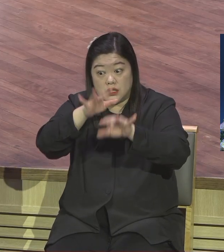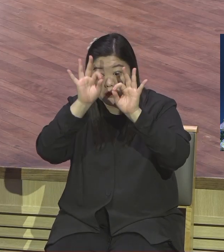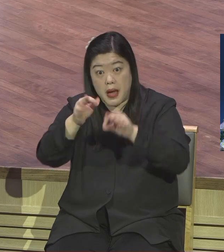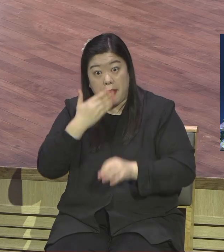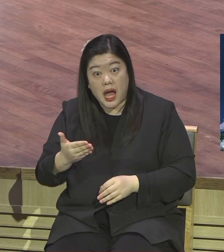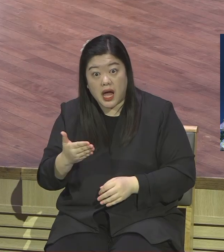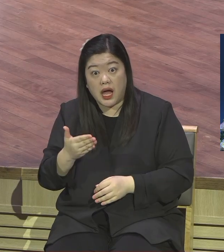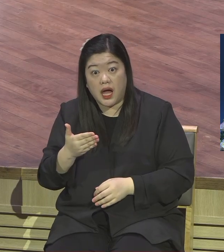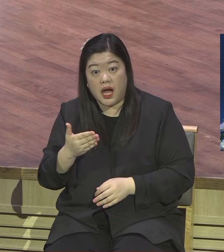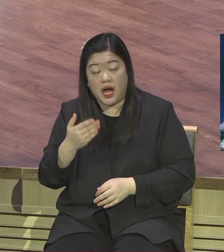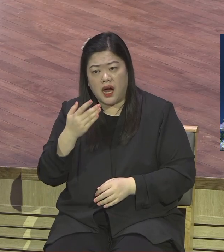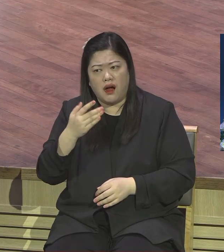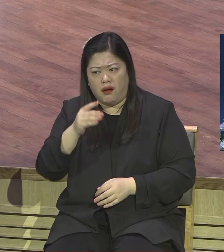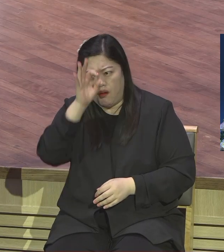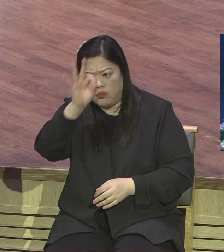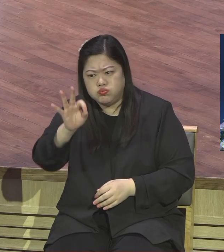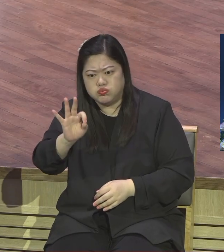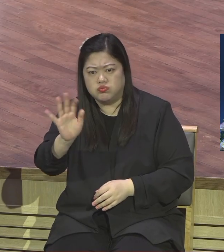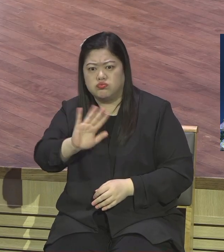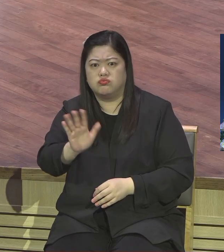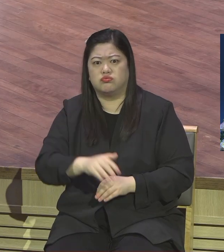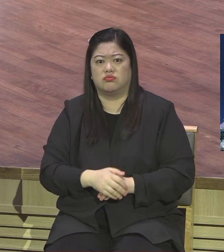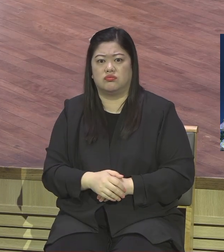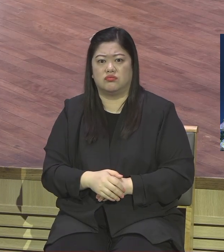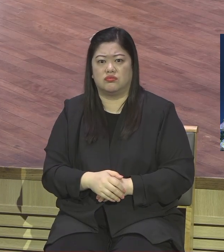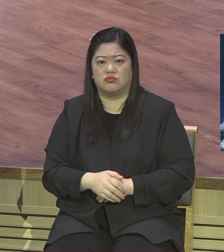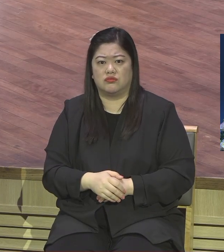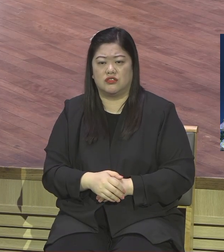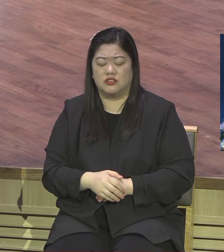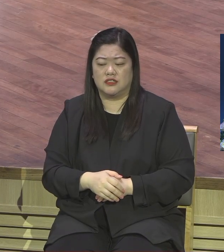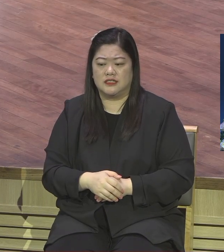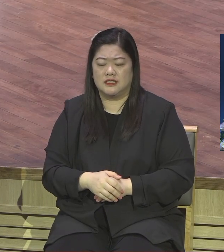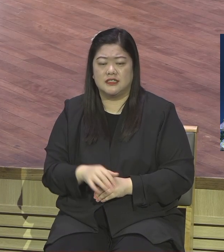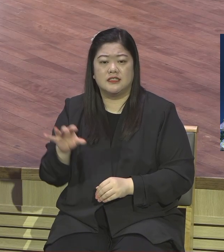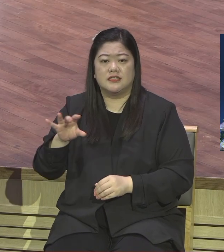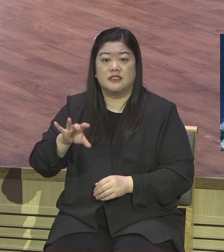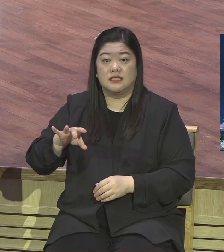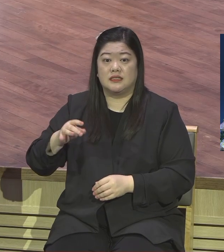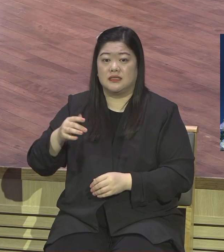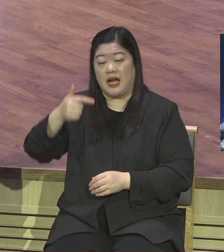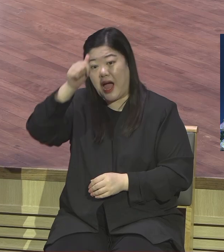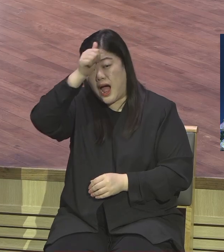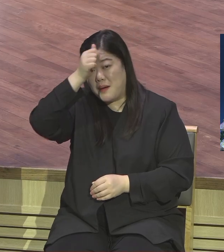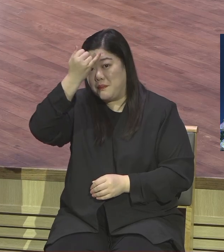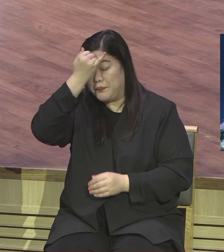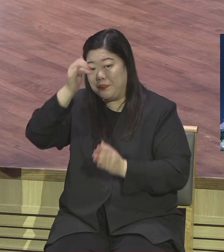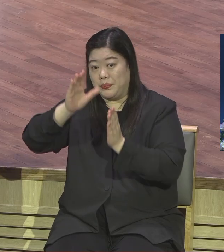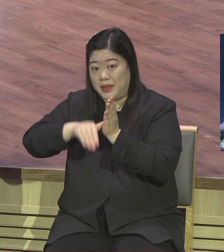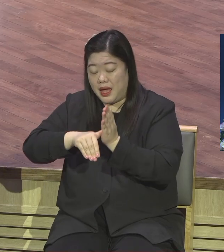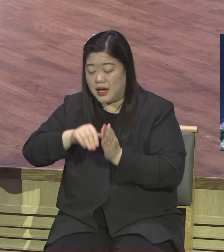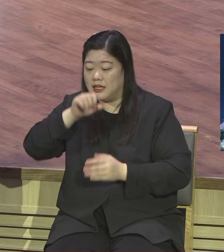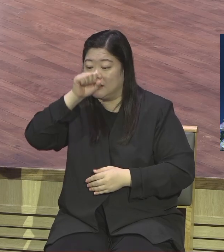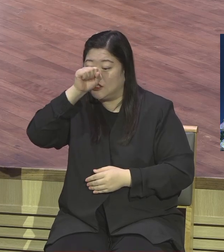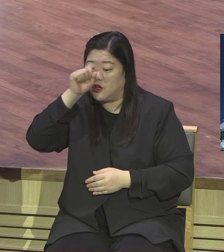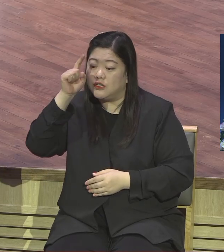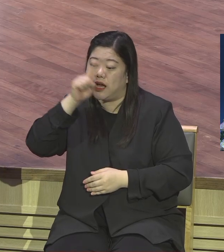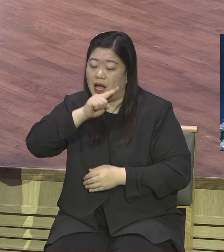에덴 동산에 선악관을 마귀가 직접 따가 입에 넣어줬습니까? 아담이 따면 마귀가